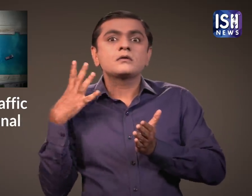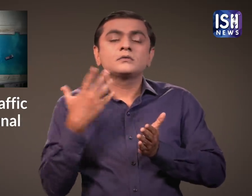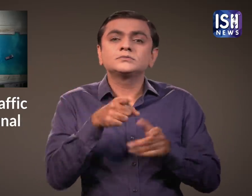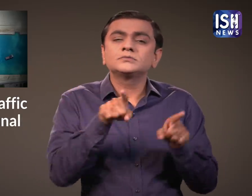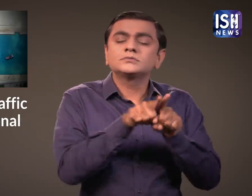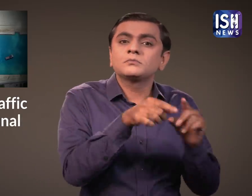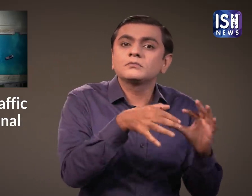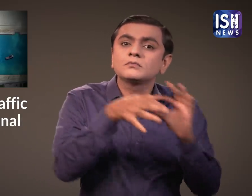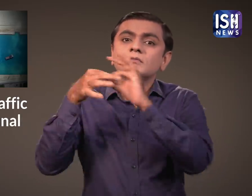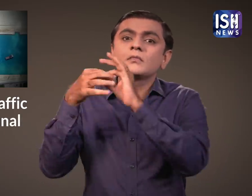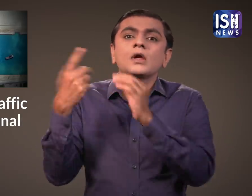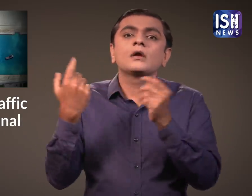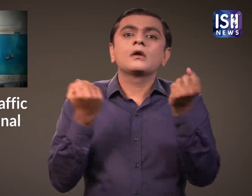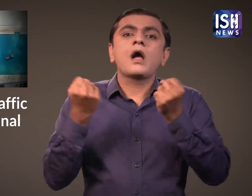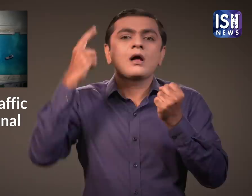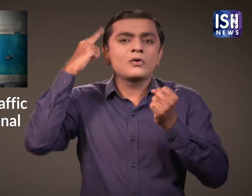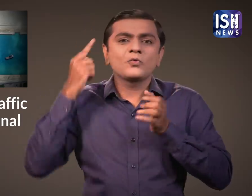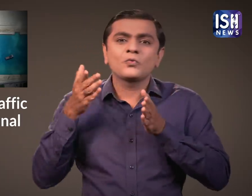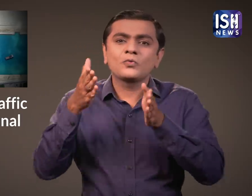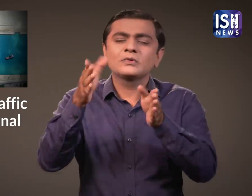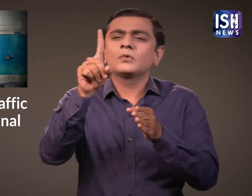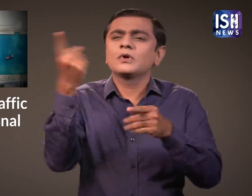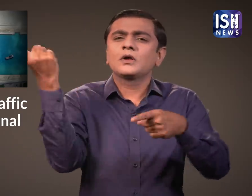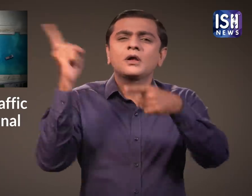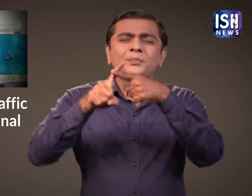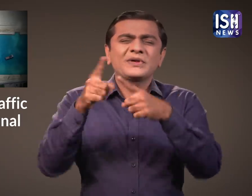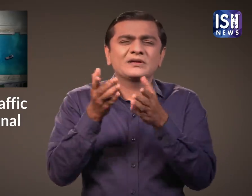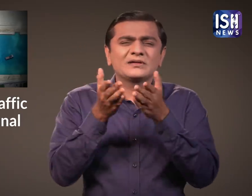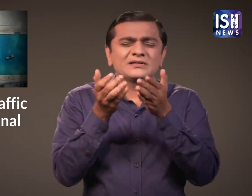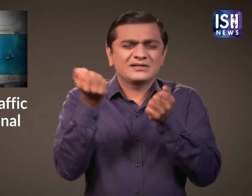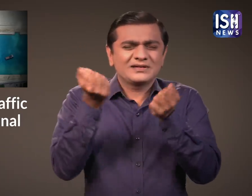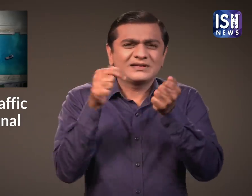जैसे सडकों पर दुरगटना के कारण ट्राफिक जैम हो जाता है।